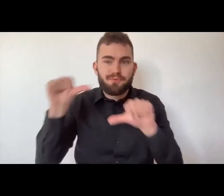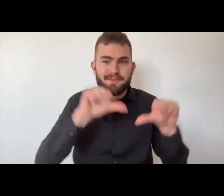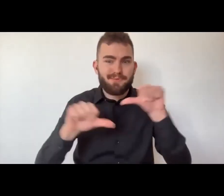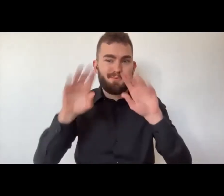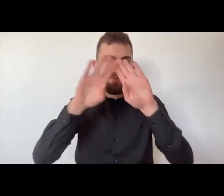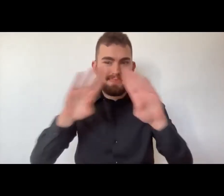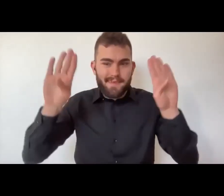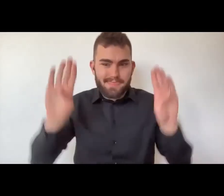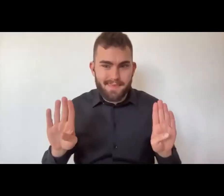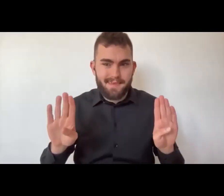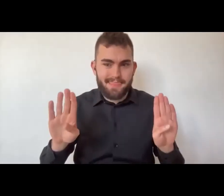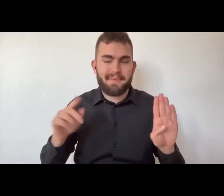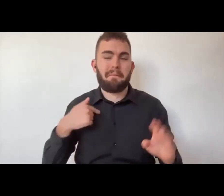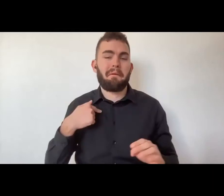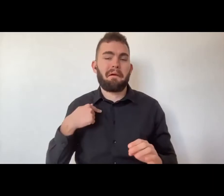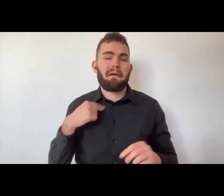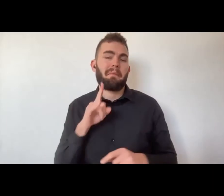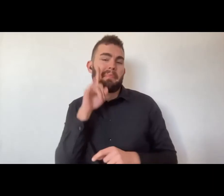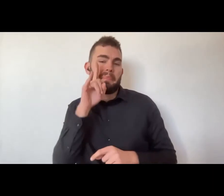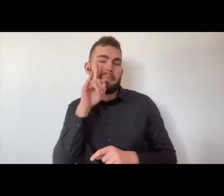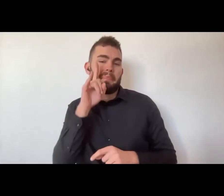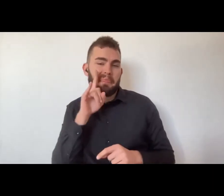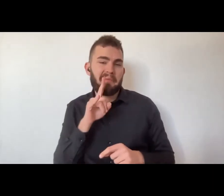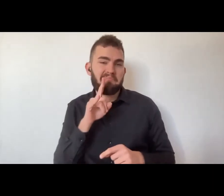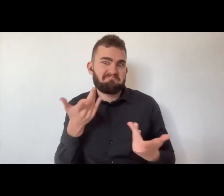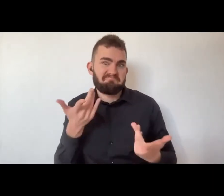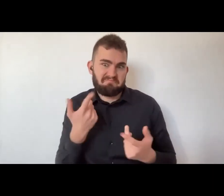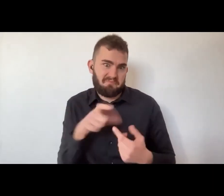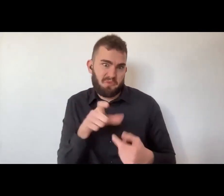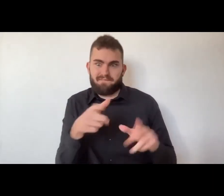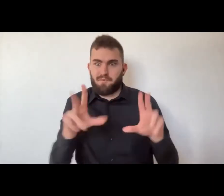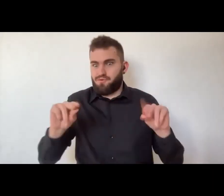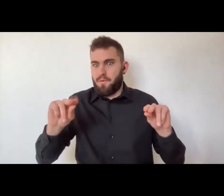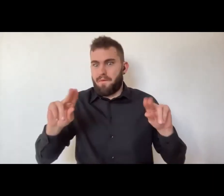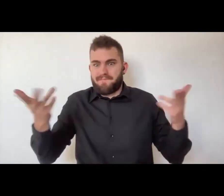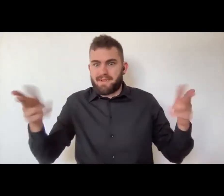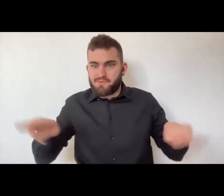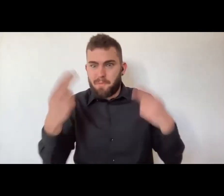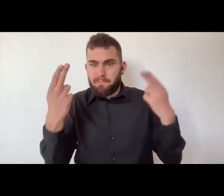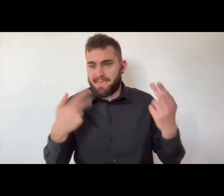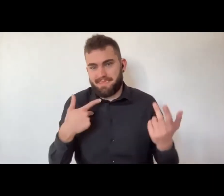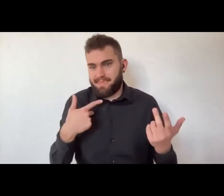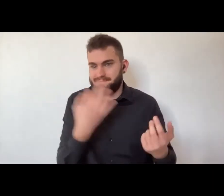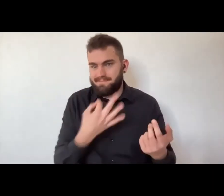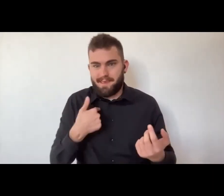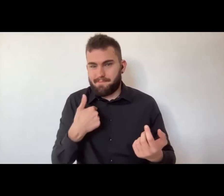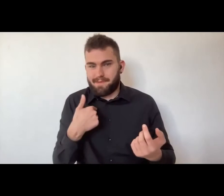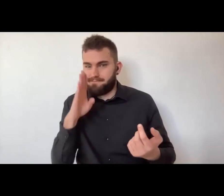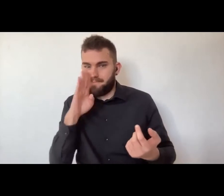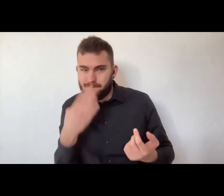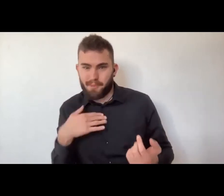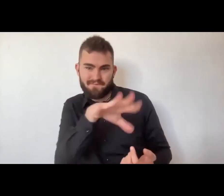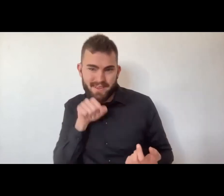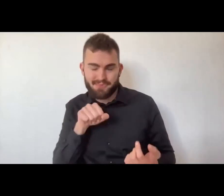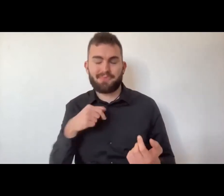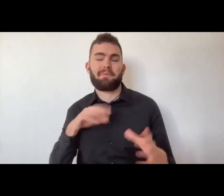convitto, con i laboratori teatrali che abbiamo fatto, alle quali io devo dire ho partecipato per curiosità, perché per me